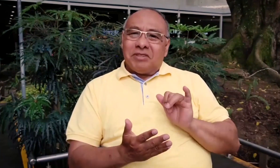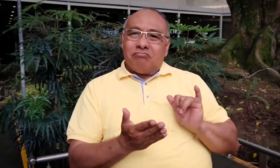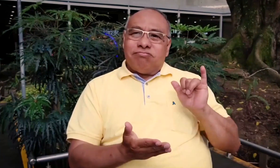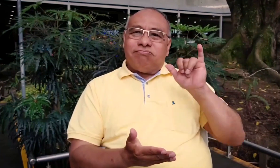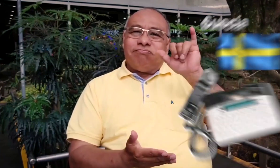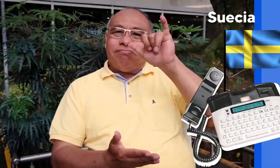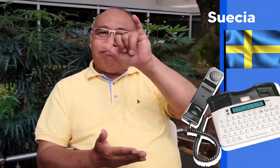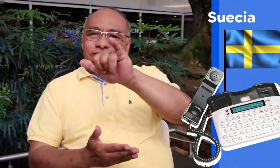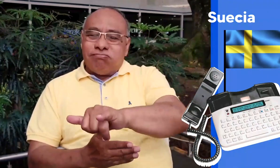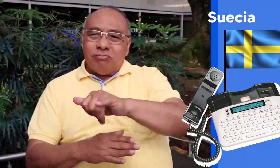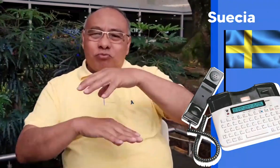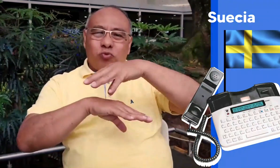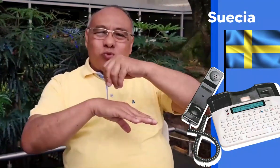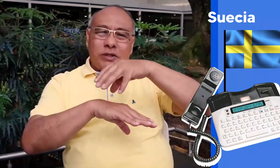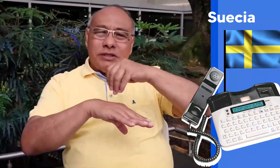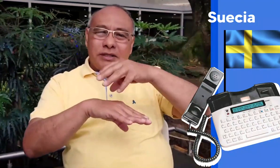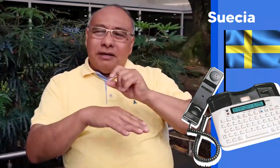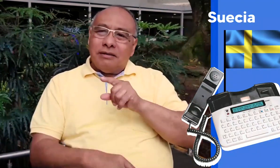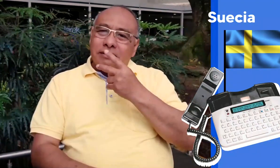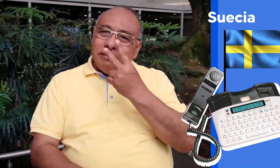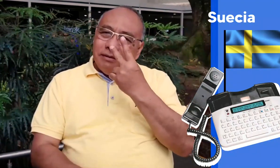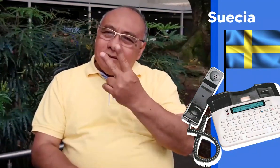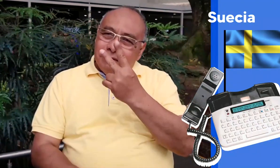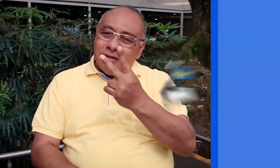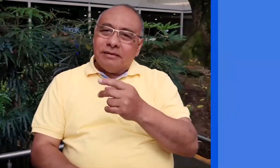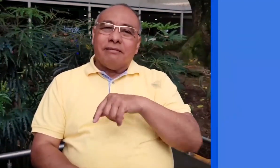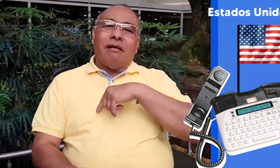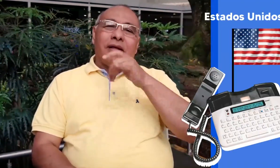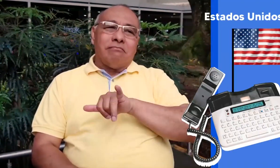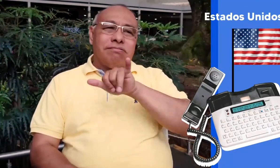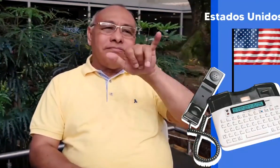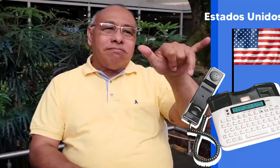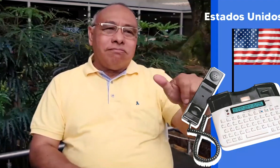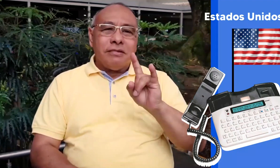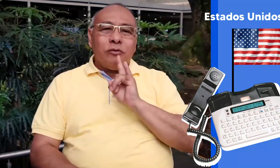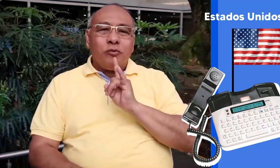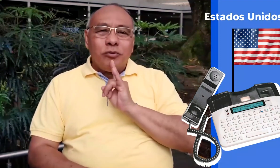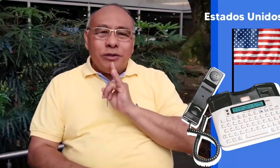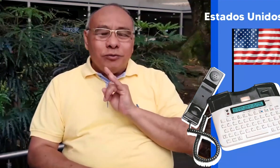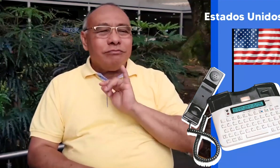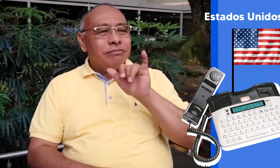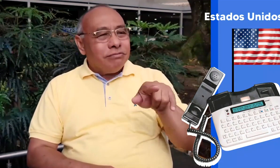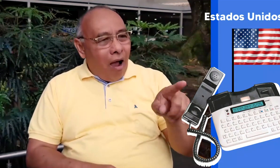Entonces realizamos un viaje a Suecia, vimos estos dispositivos allí y también en Estados Unidos.